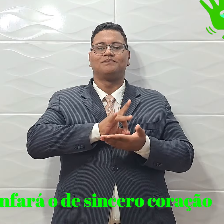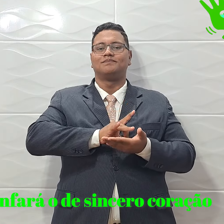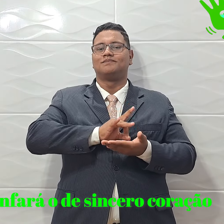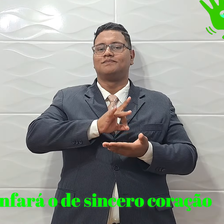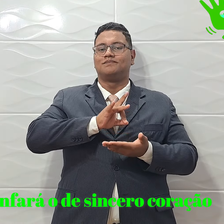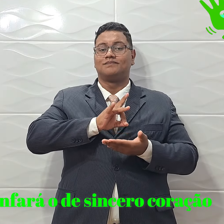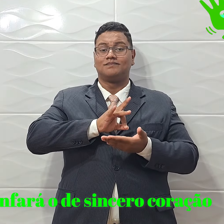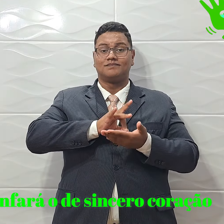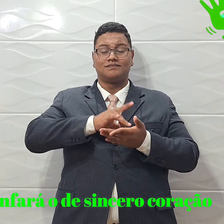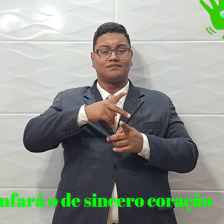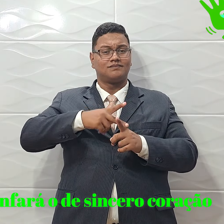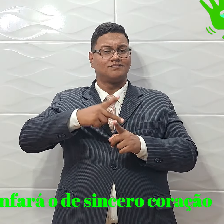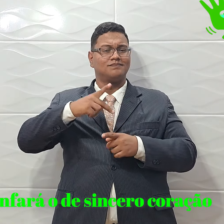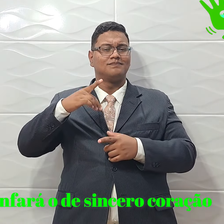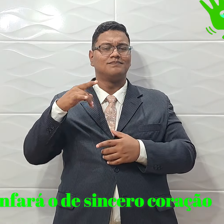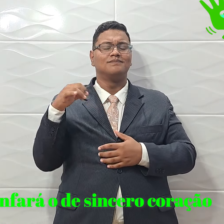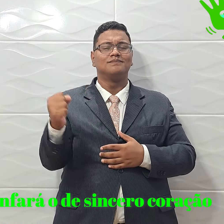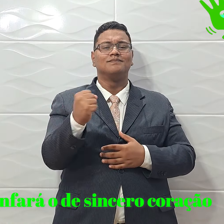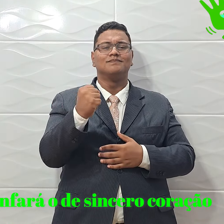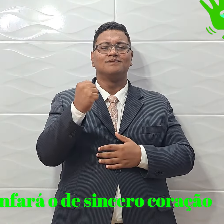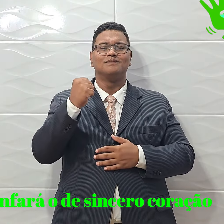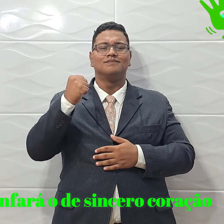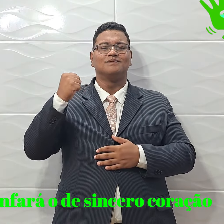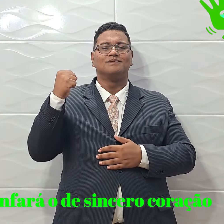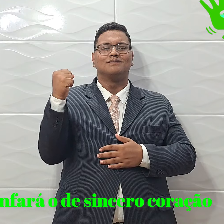sincero coração